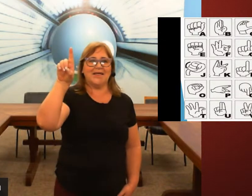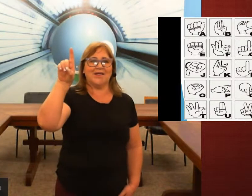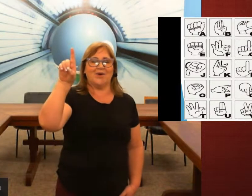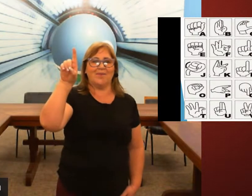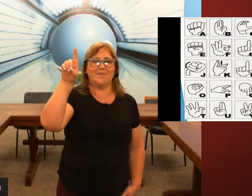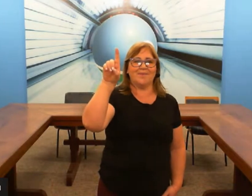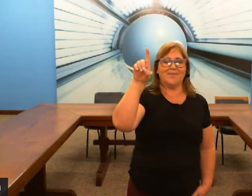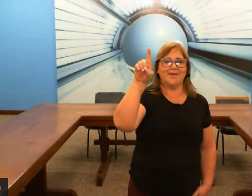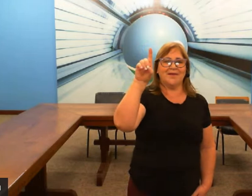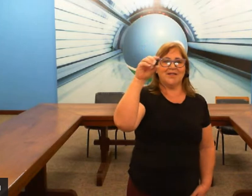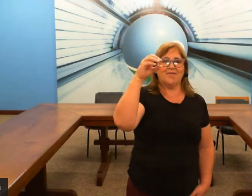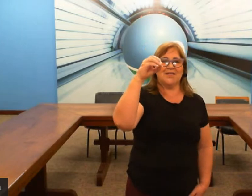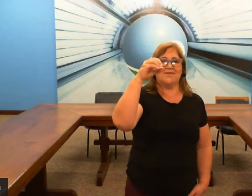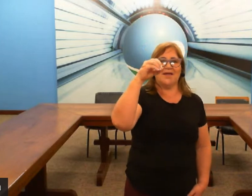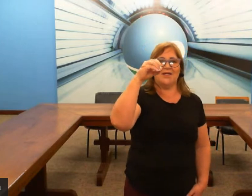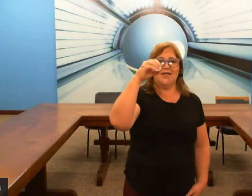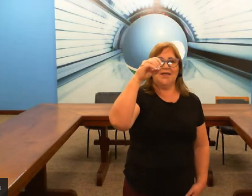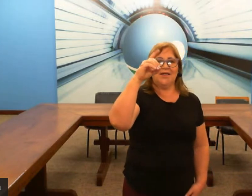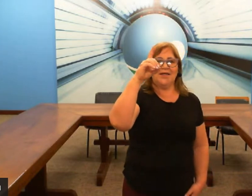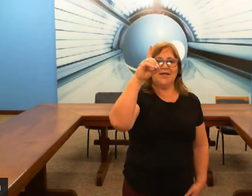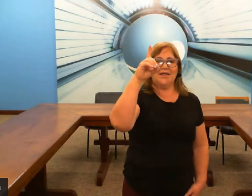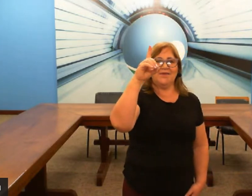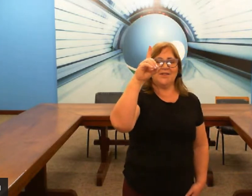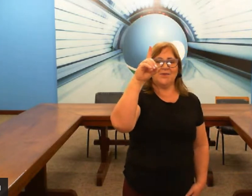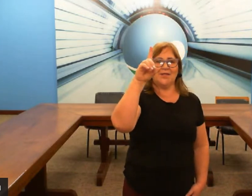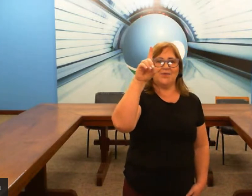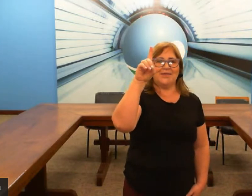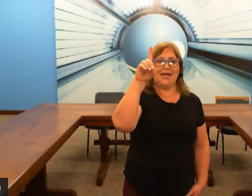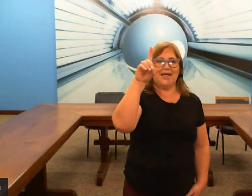D aqui ó então você vai levantar o dedo D